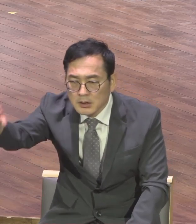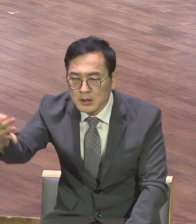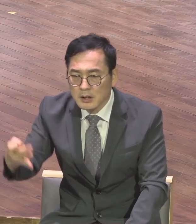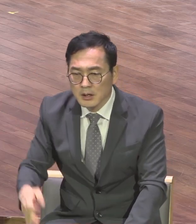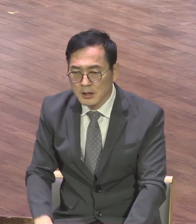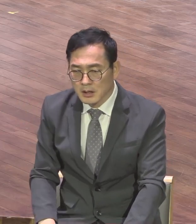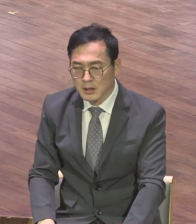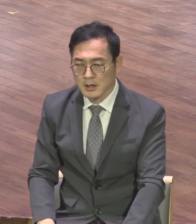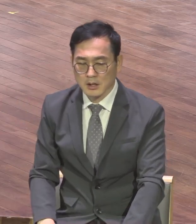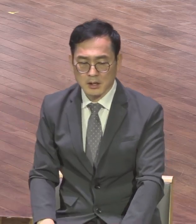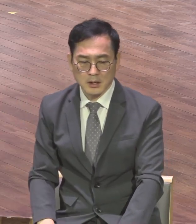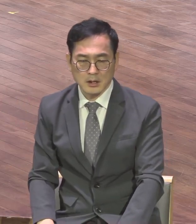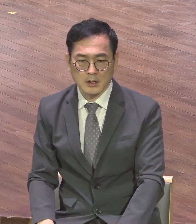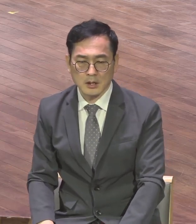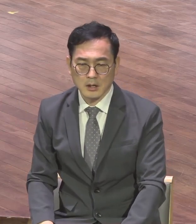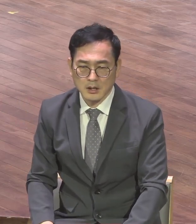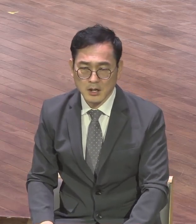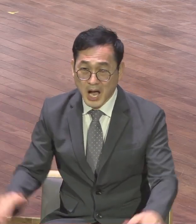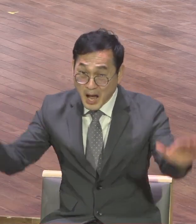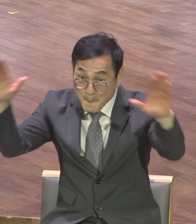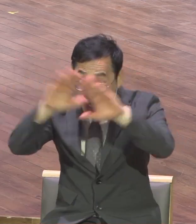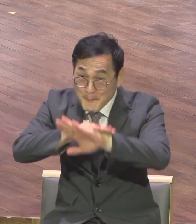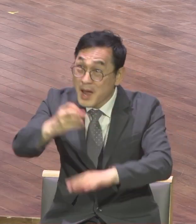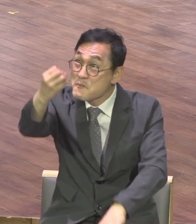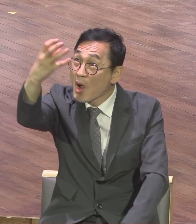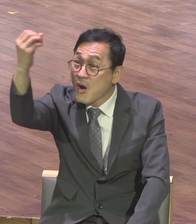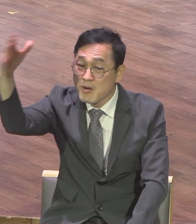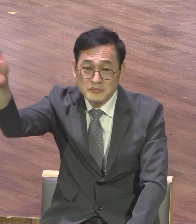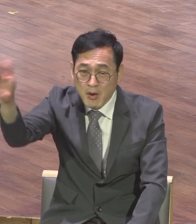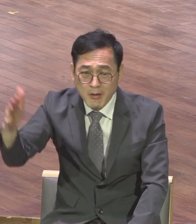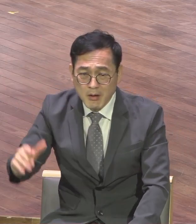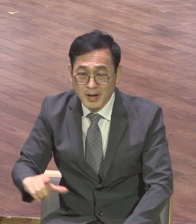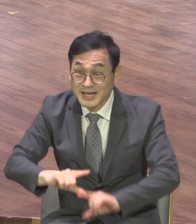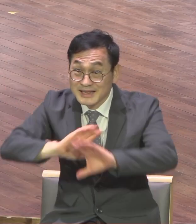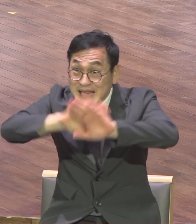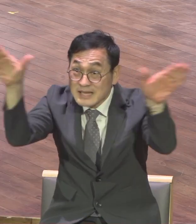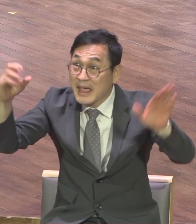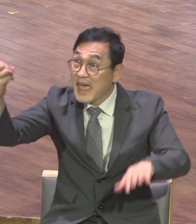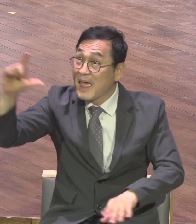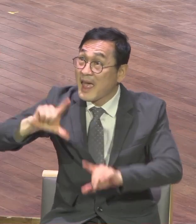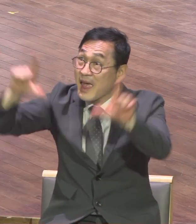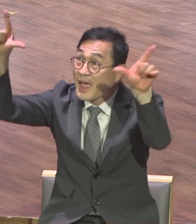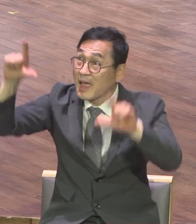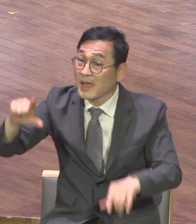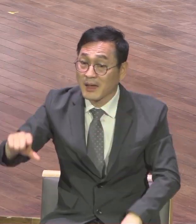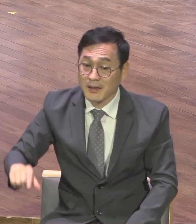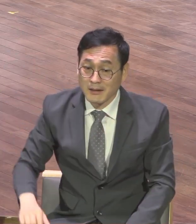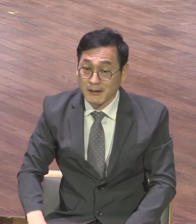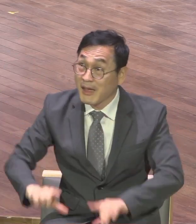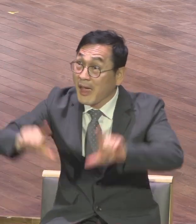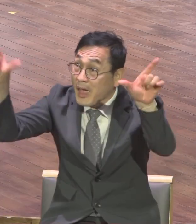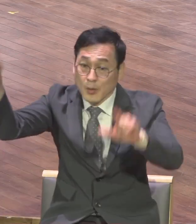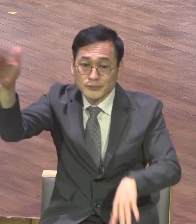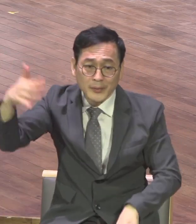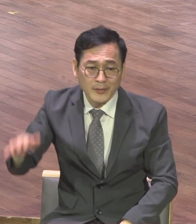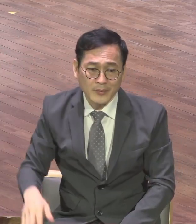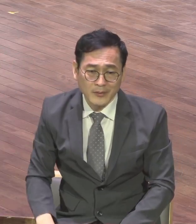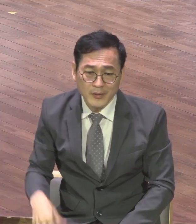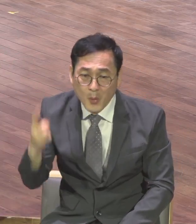수 없고 낮에 해를 볼 수 없어 그만큼 위험한 시기에 큰 폭랑 속에 두 주간 동안 갇혀 바닥에